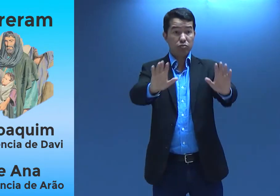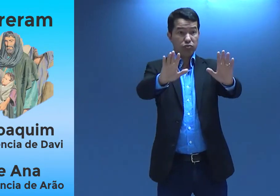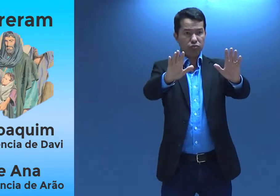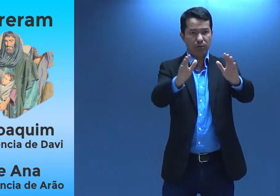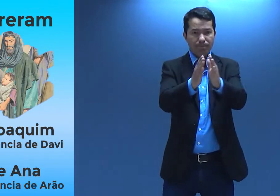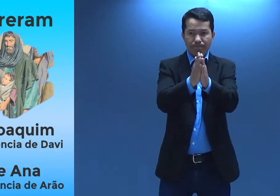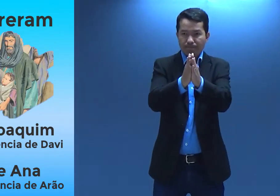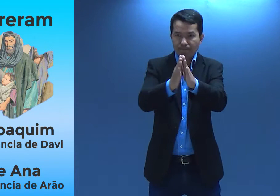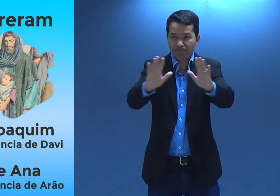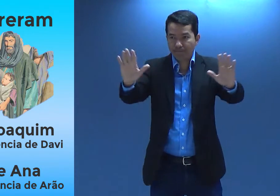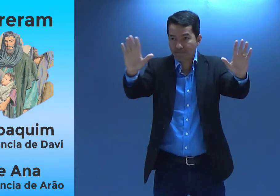Então, olha aqui.